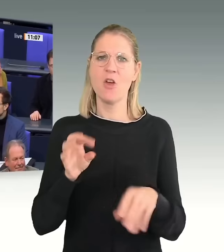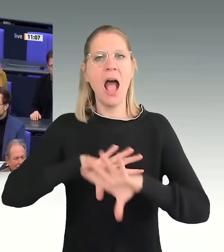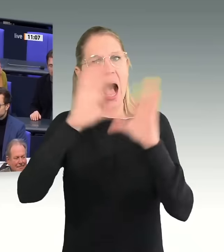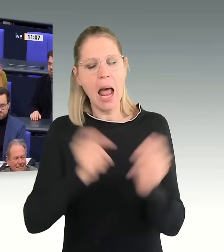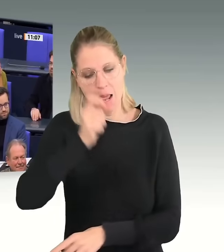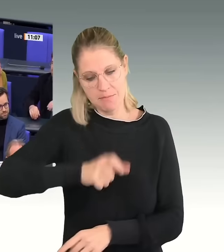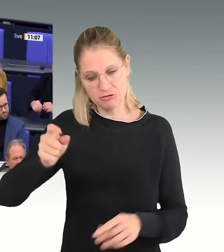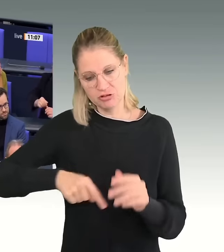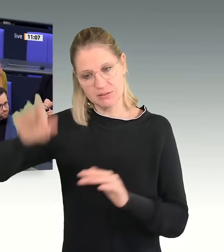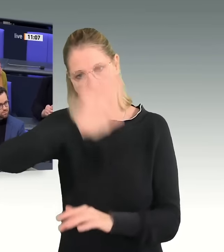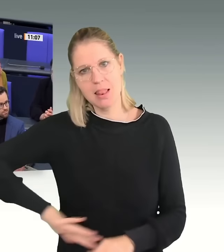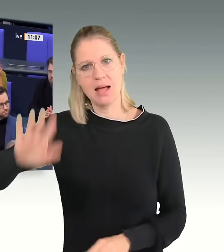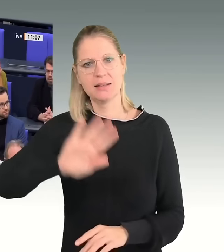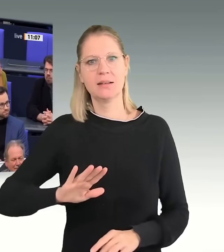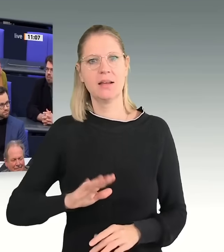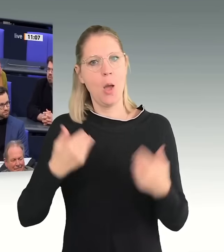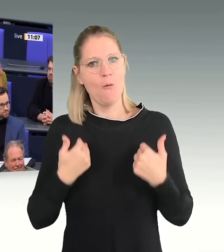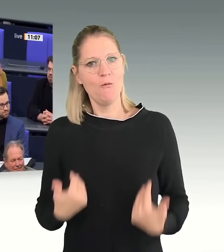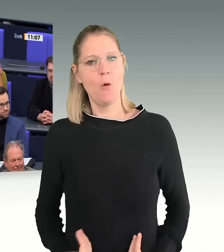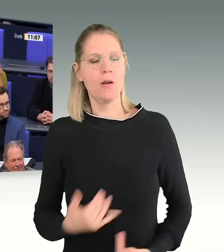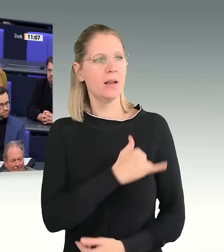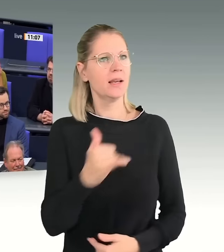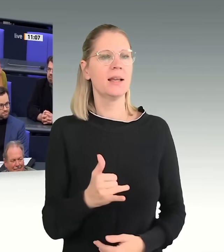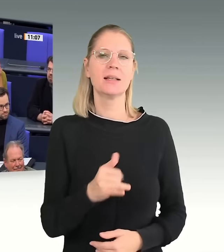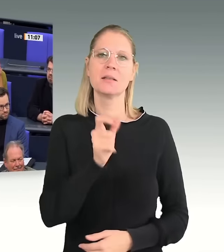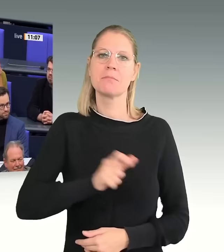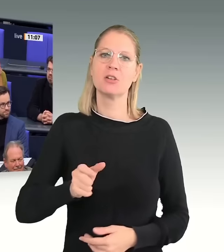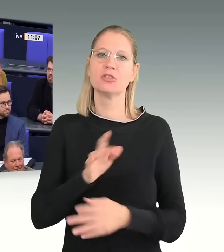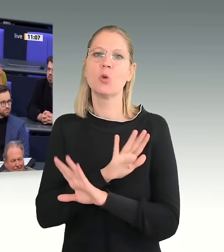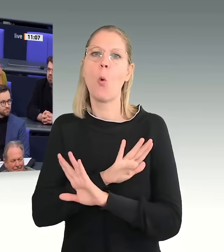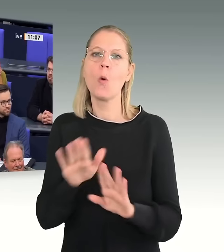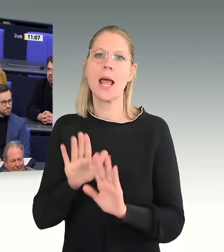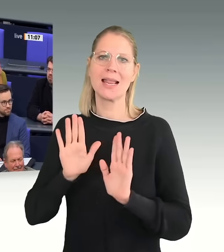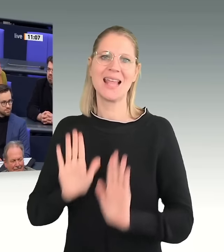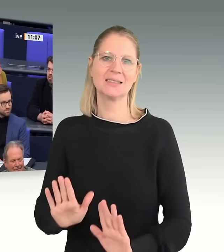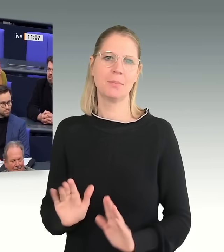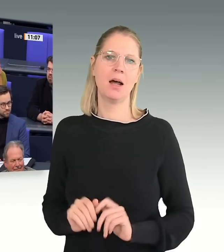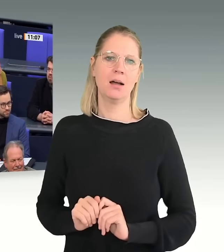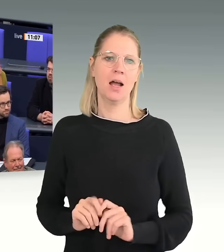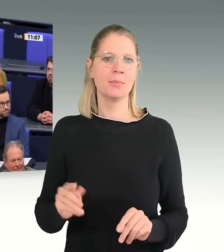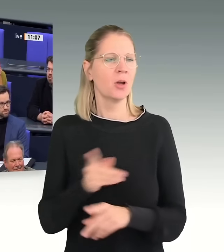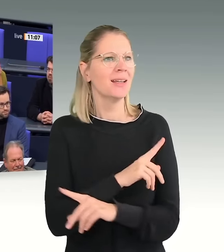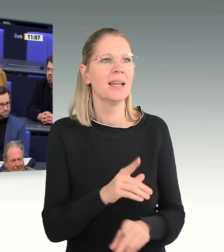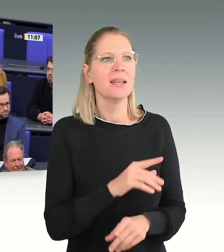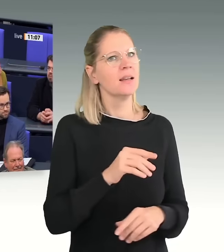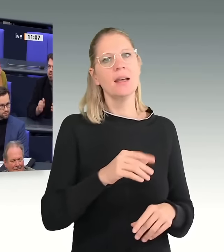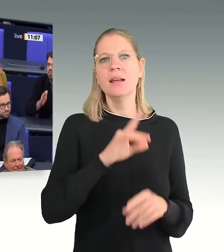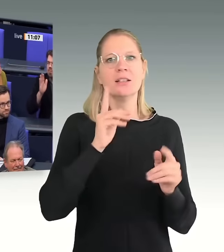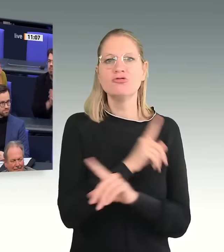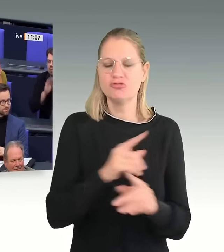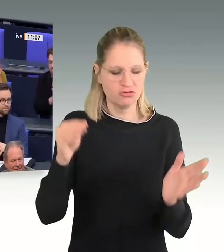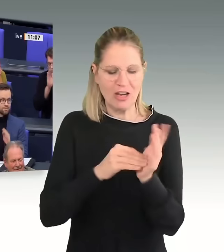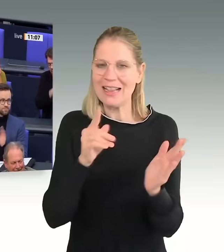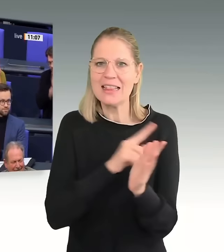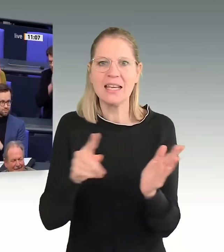in diesem Land, die Würde jedes Menschen ist unantastbar. Da steht nicht, die Würde des deutschen Mannes